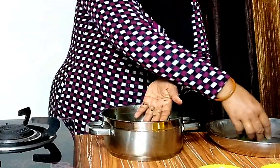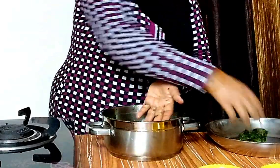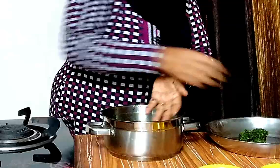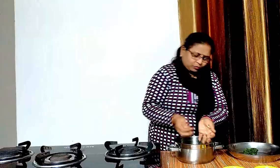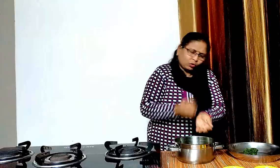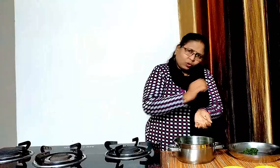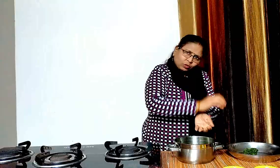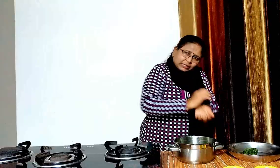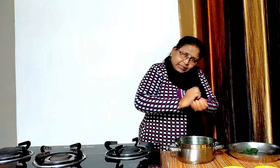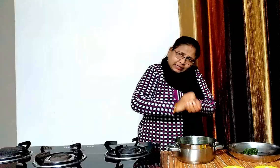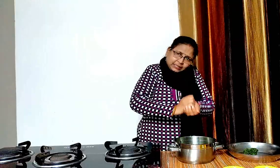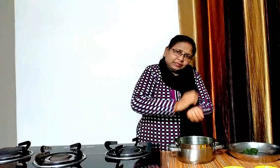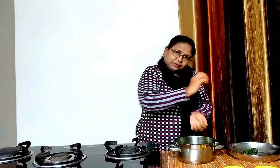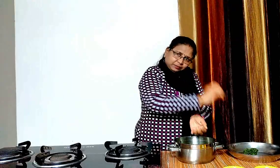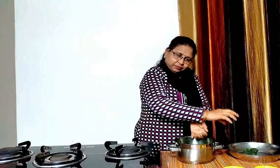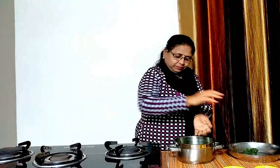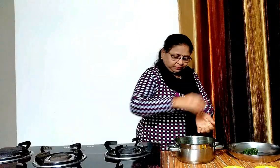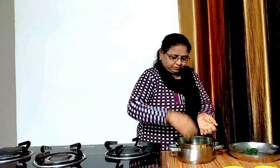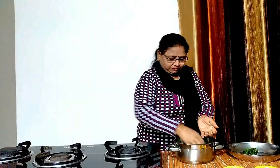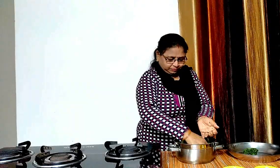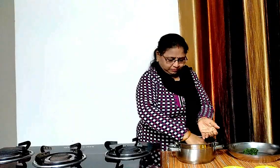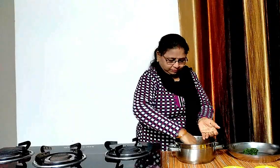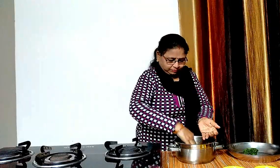इसी तरीक से सारी मैंथियों का पानी निकाल लेंगे